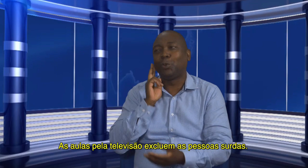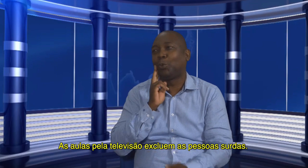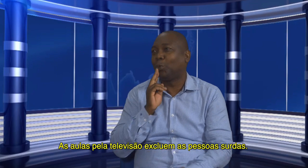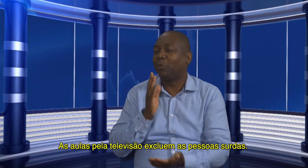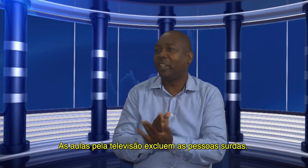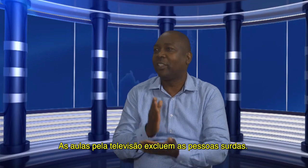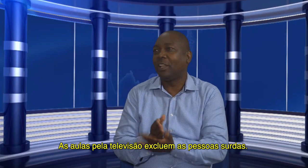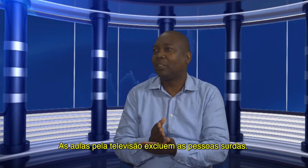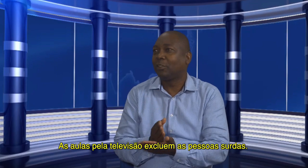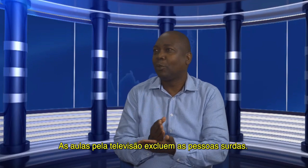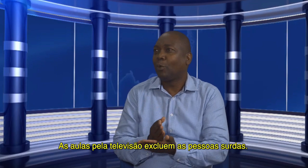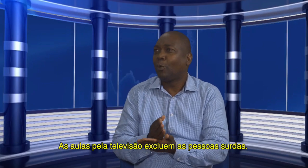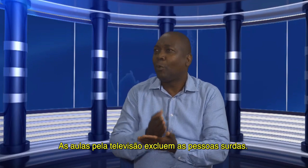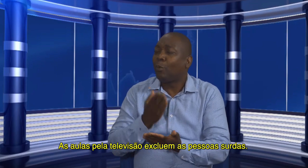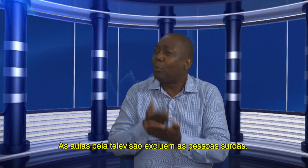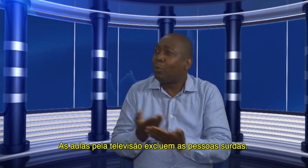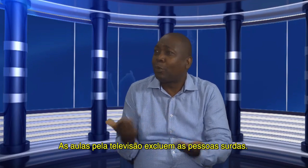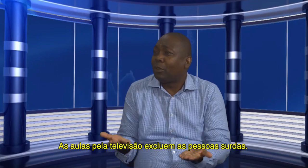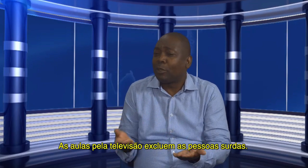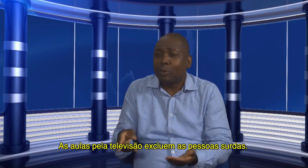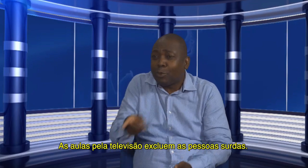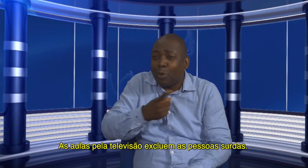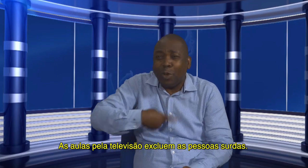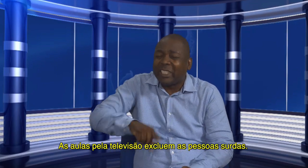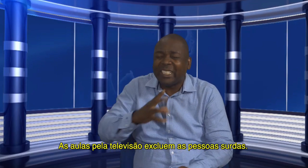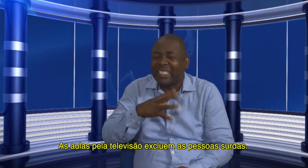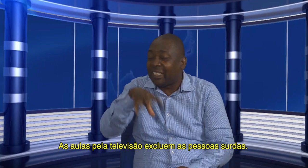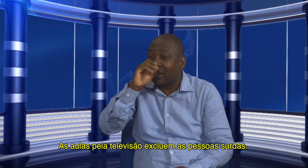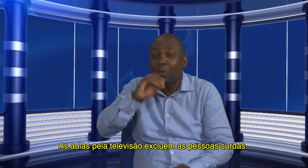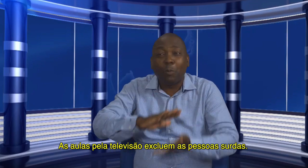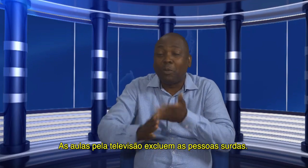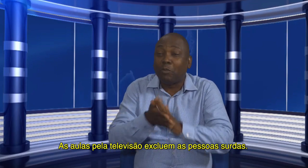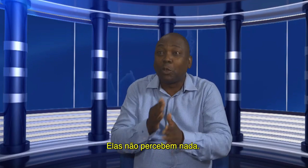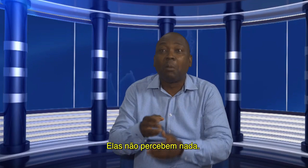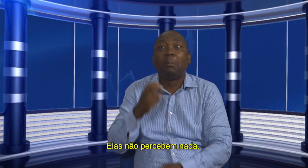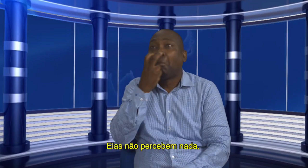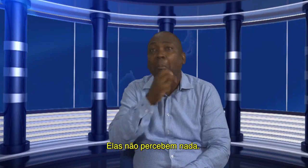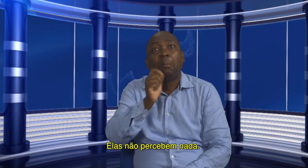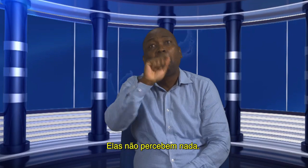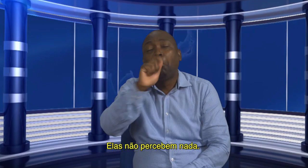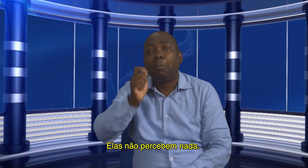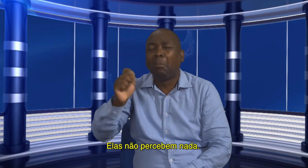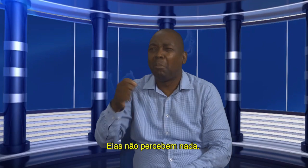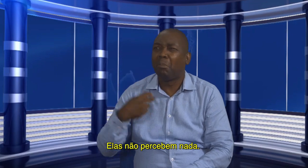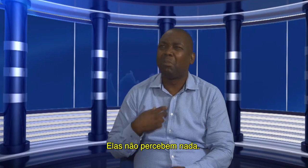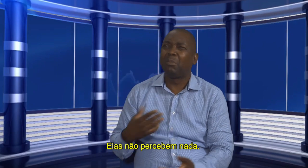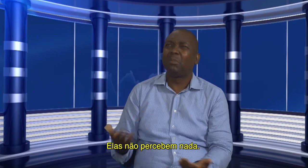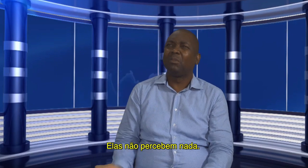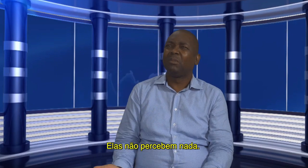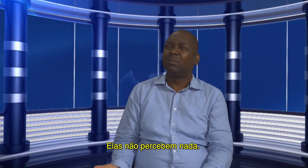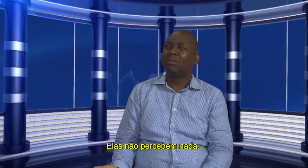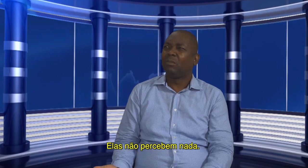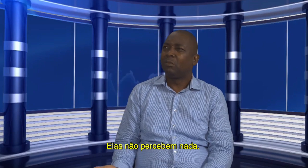isto significa que o governo está a escolher as pessoas surdas, porque nós não conseguimos perceber nada. A pessoa explica lá